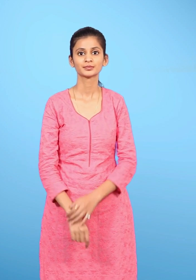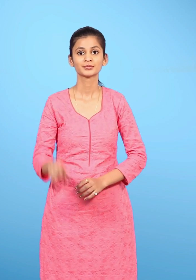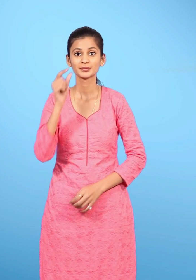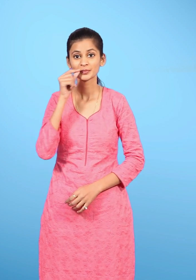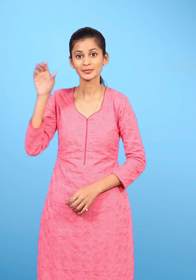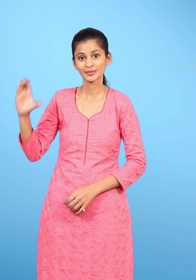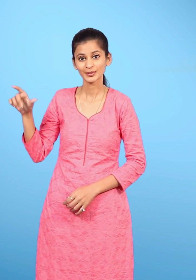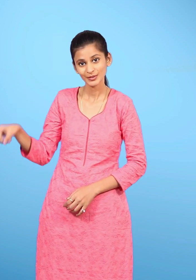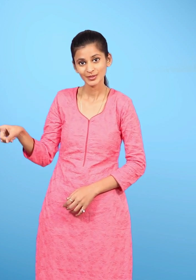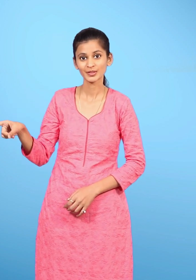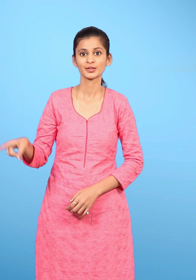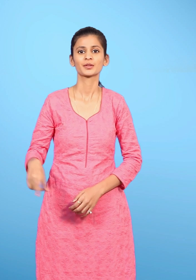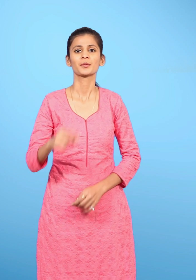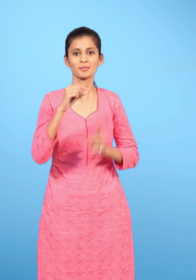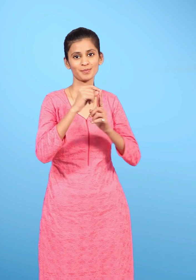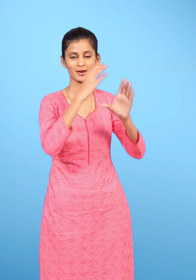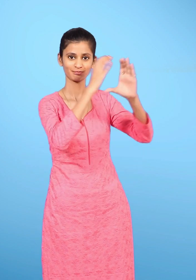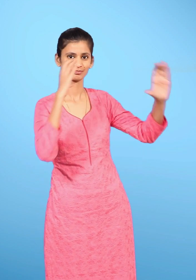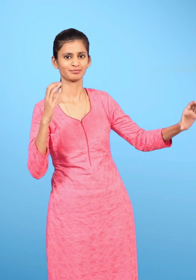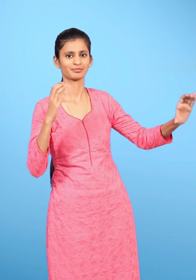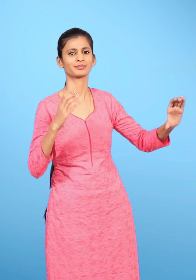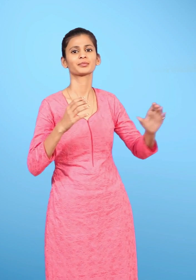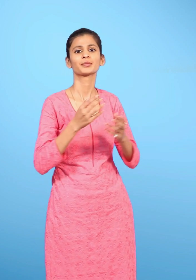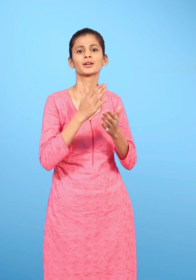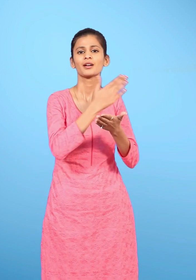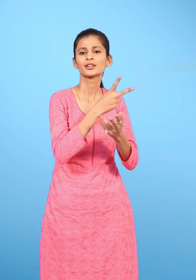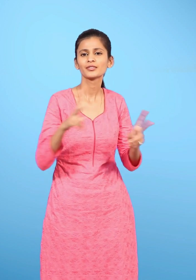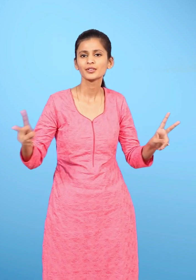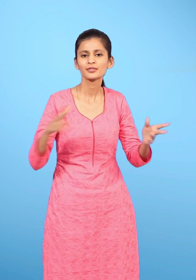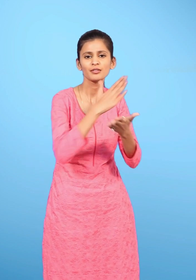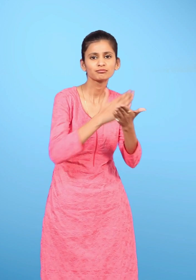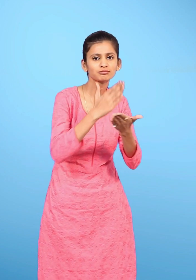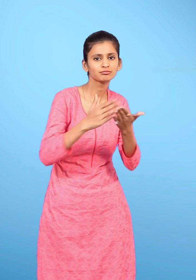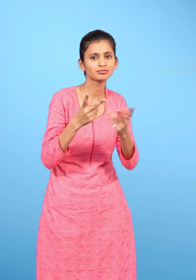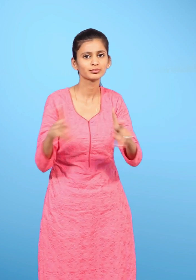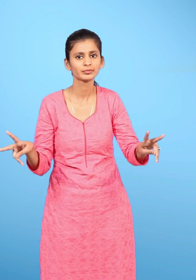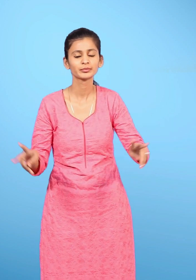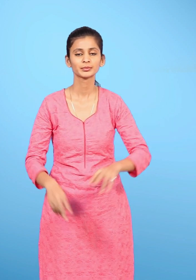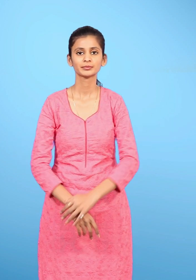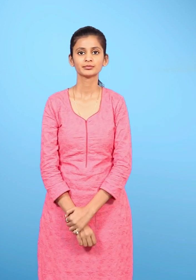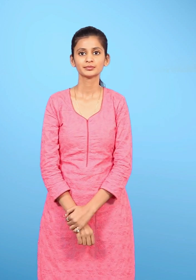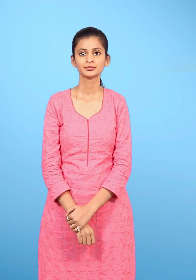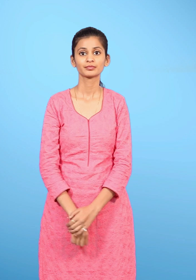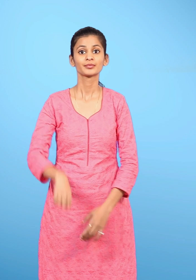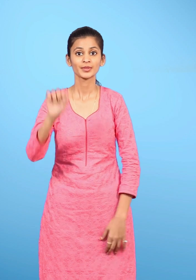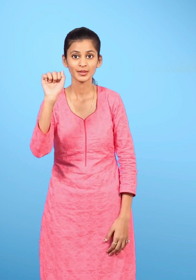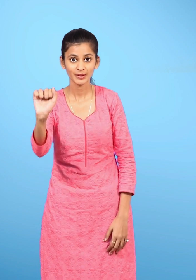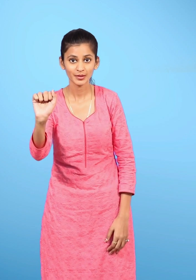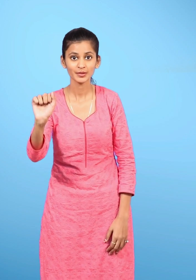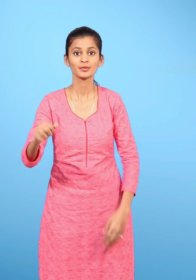छोटू ने पाइप को अलग-अलग हिस्सों में बाटा तुम भी अपने